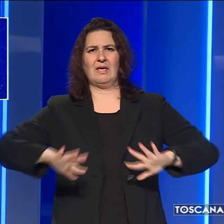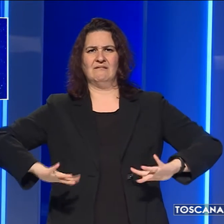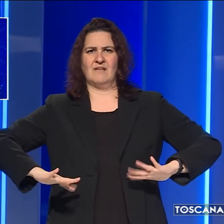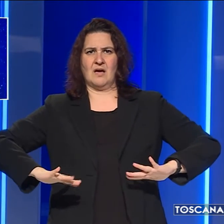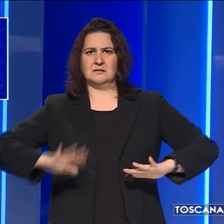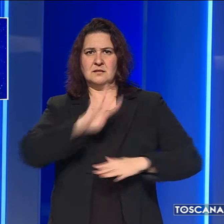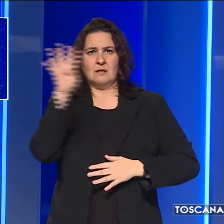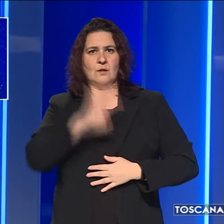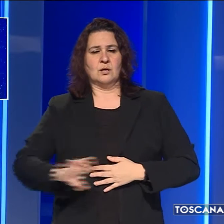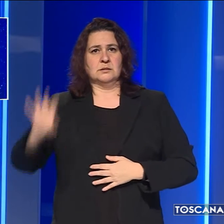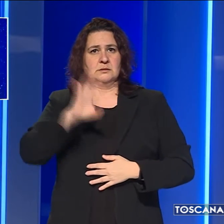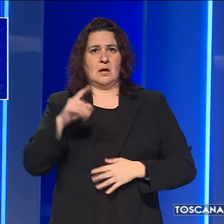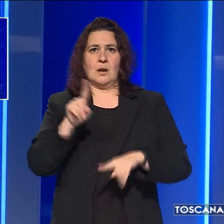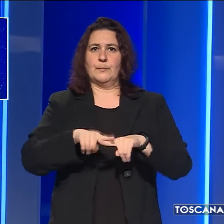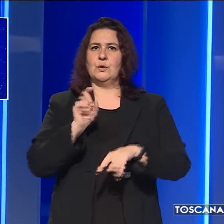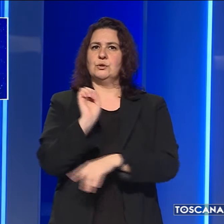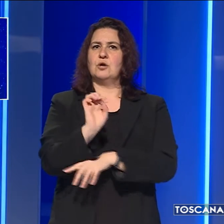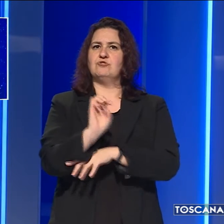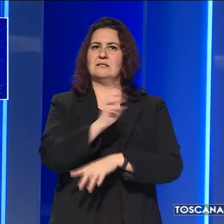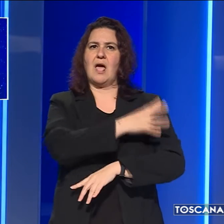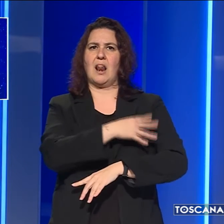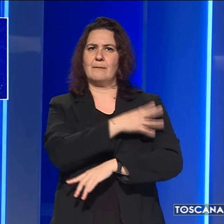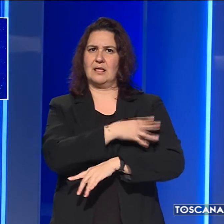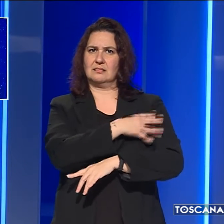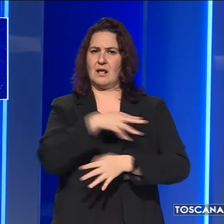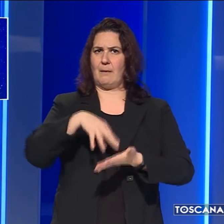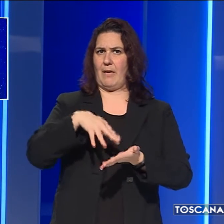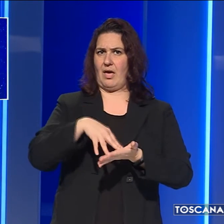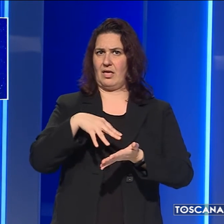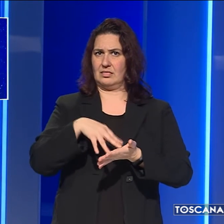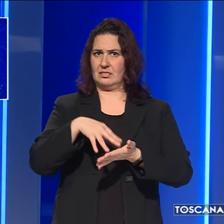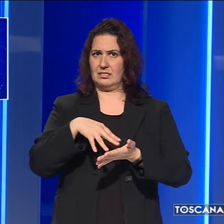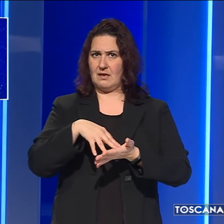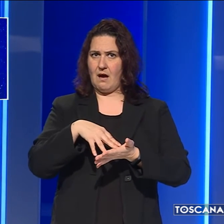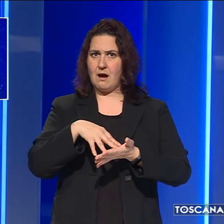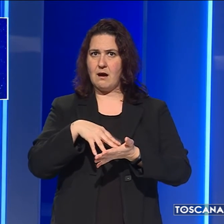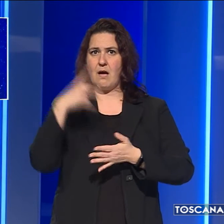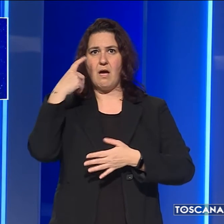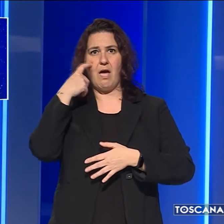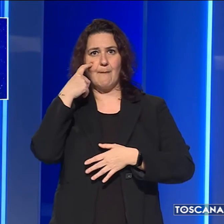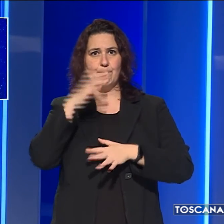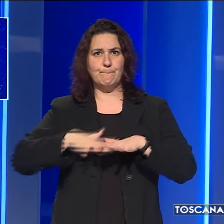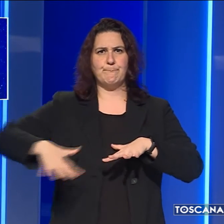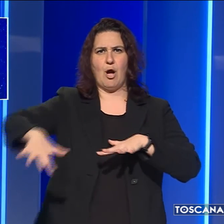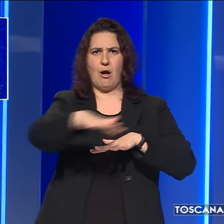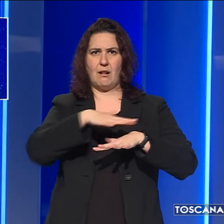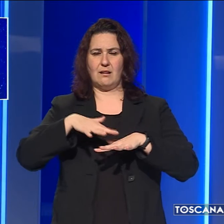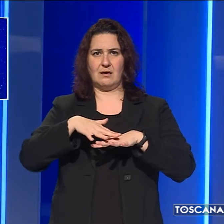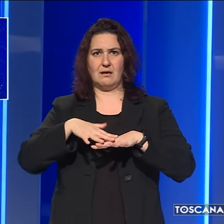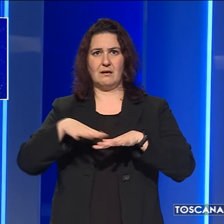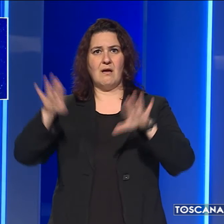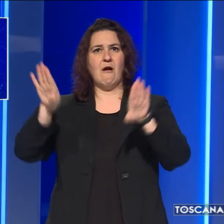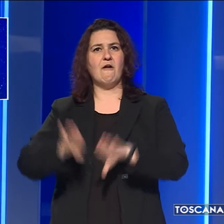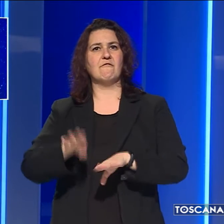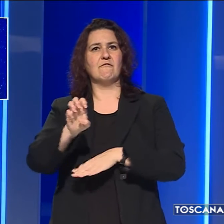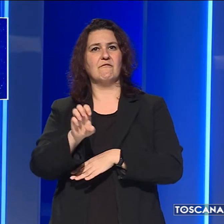e dei docenti di primarie e secondarie dell'Empolese e della Valdera, dove leggere